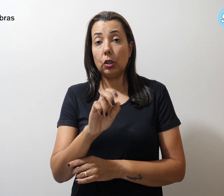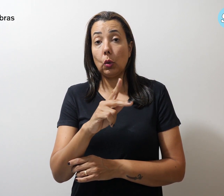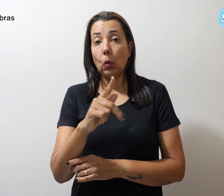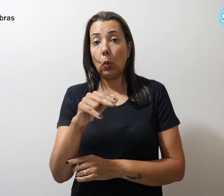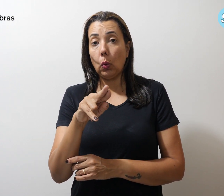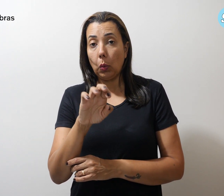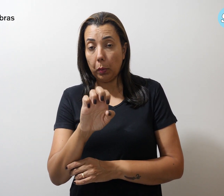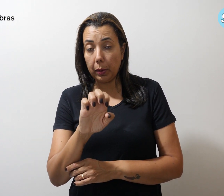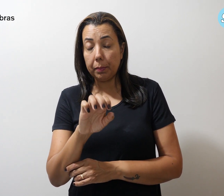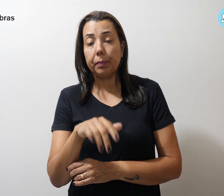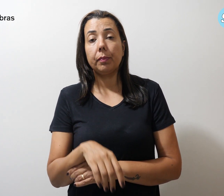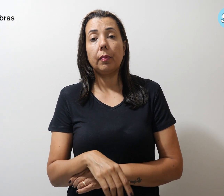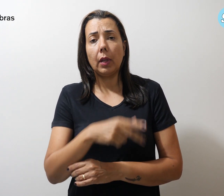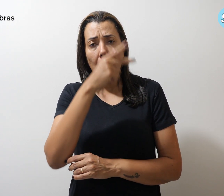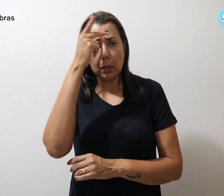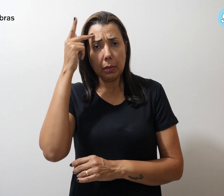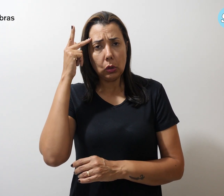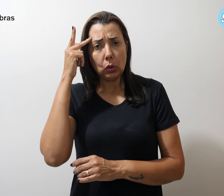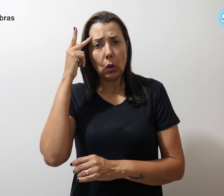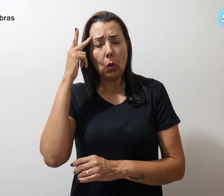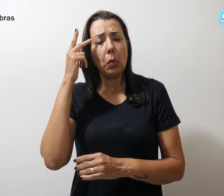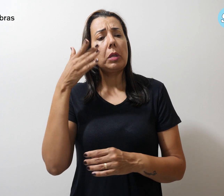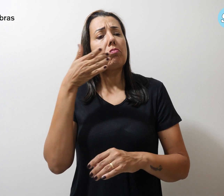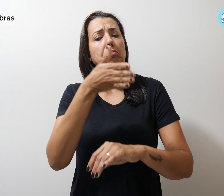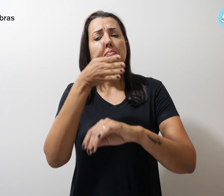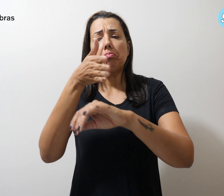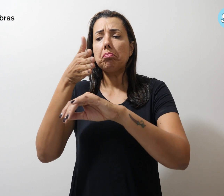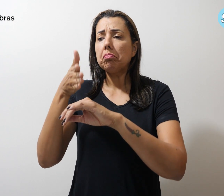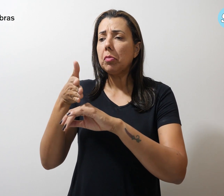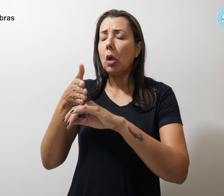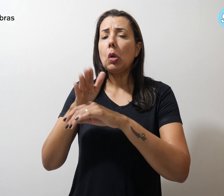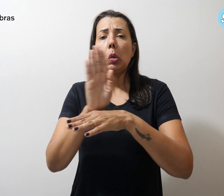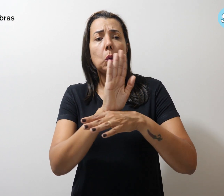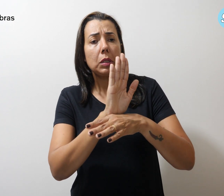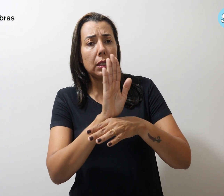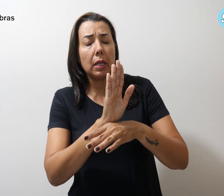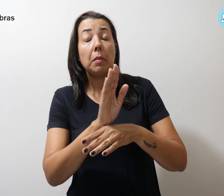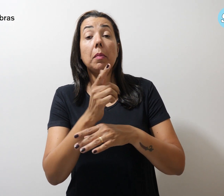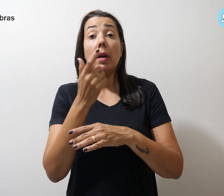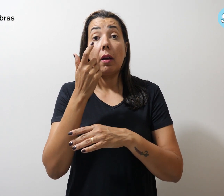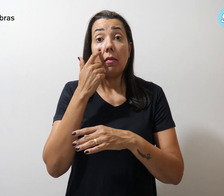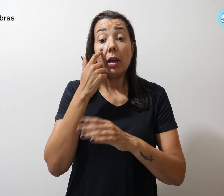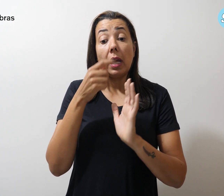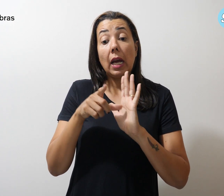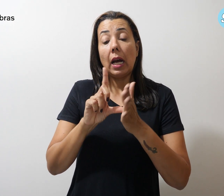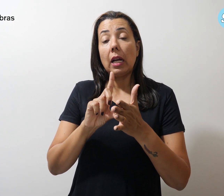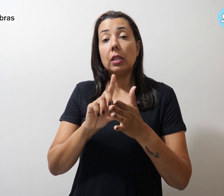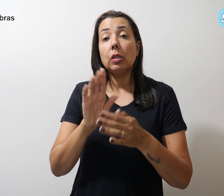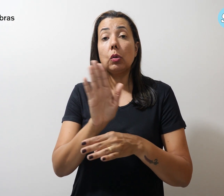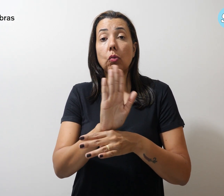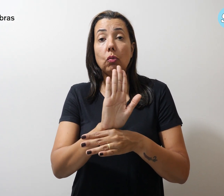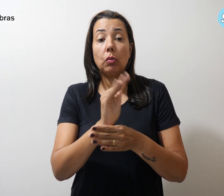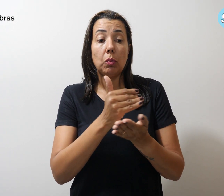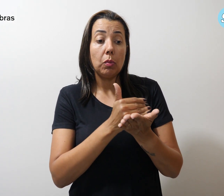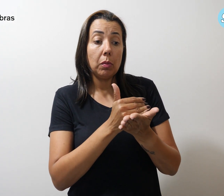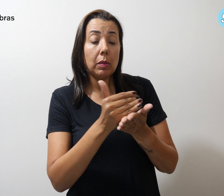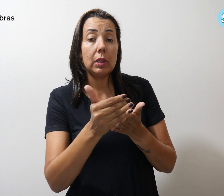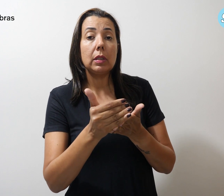espectadores das salas de cinema do Liberty Mall assistem antes do filme começar a uma